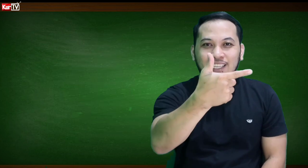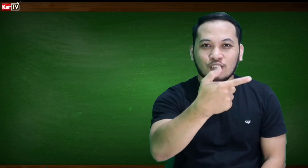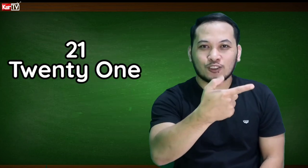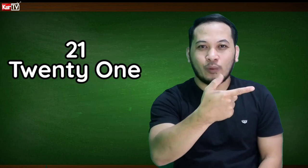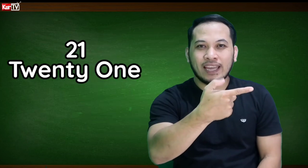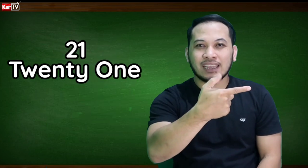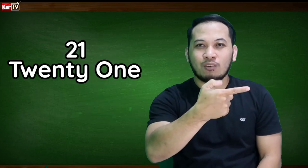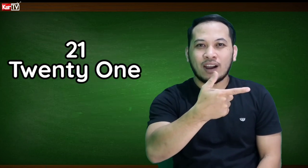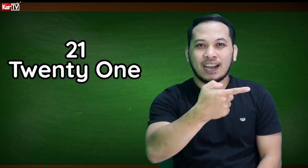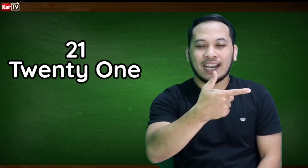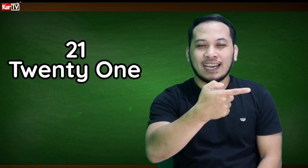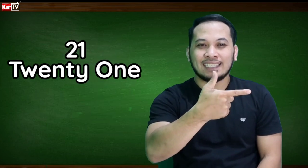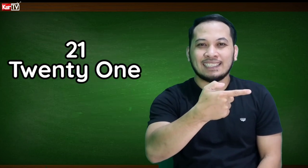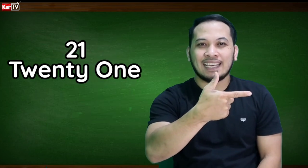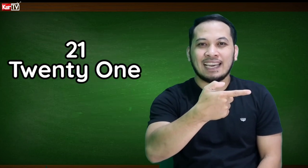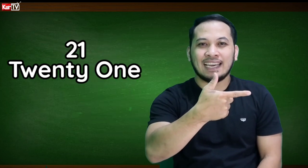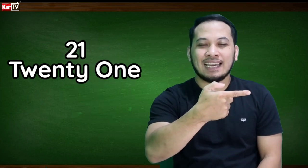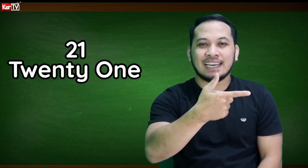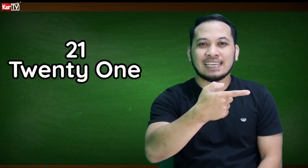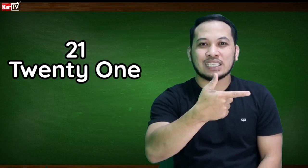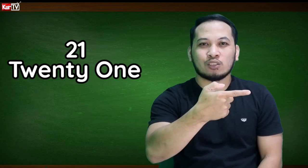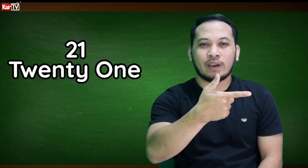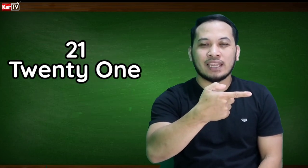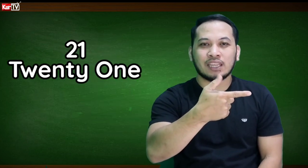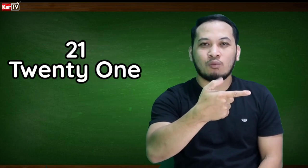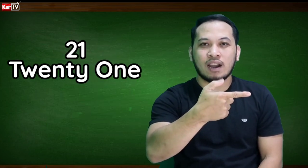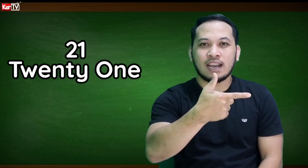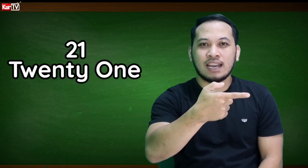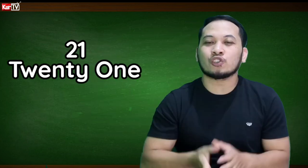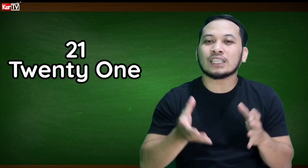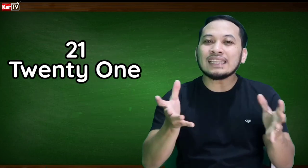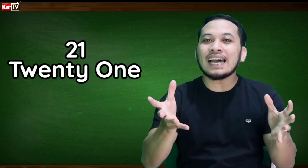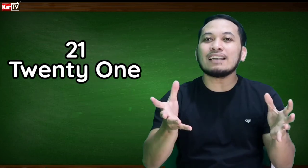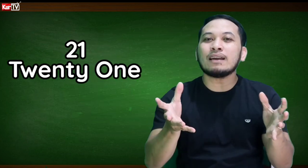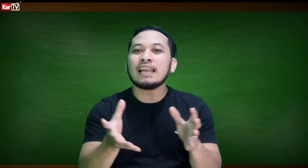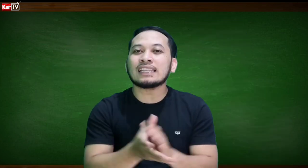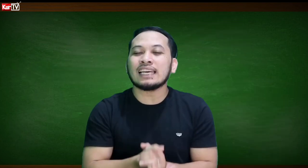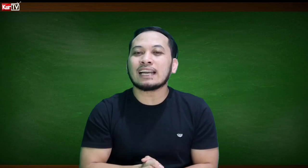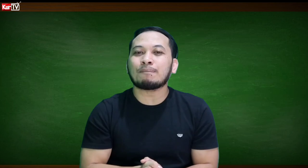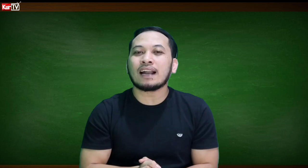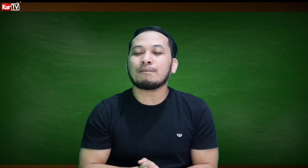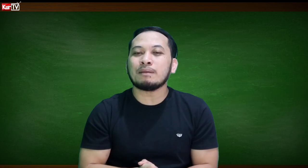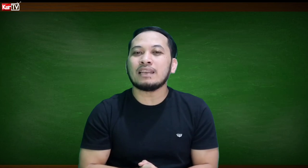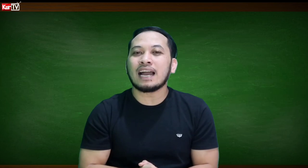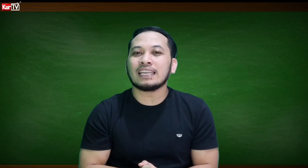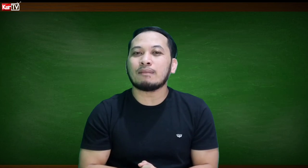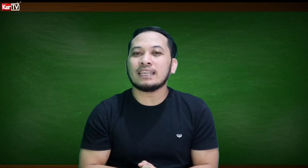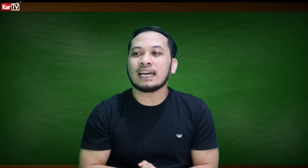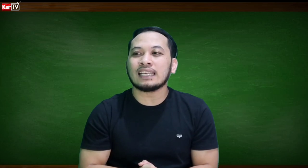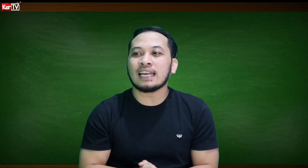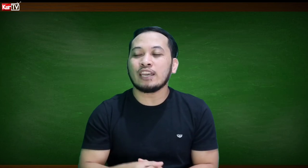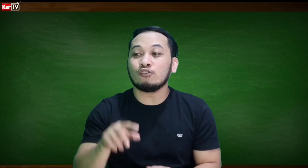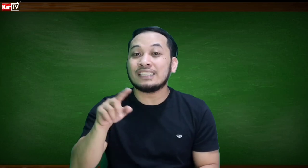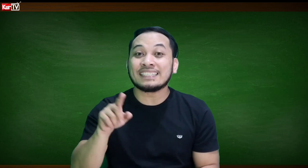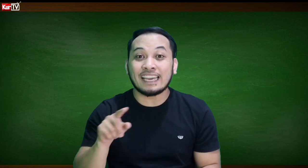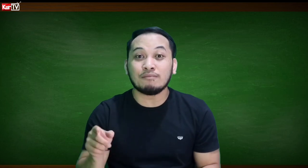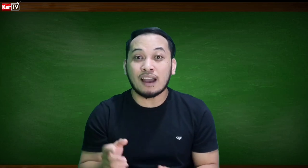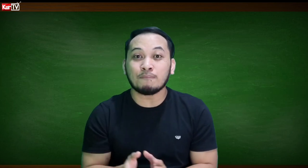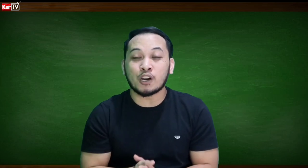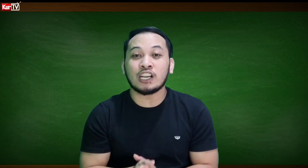ganito, 21. Yes, 21. So, tandaan naman natin kapag ang bibilangin naman natin ay yung the same number